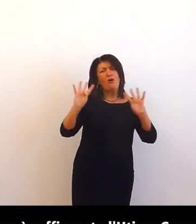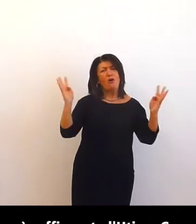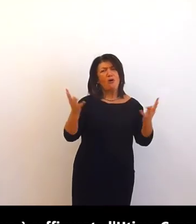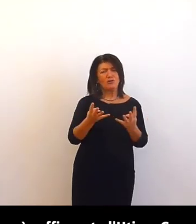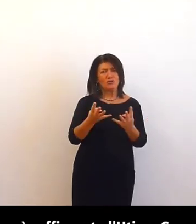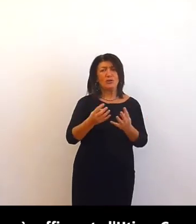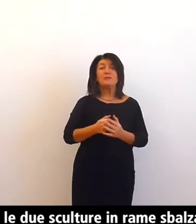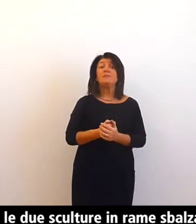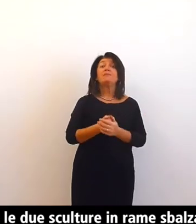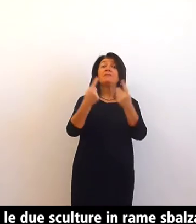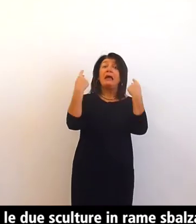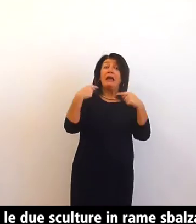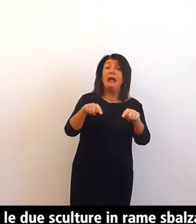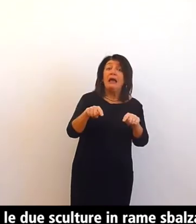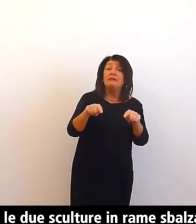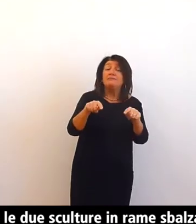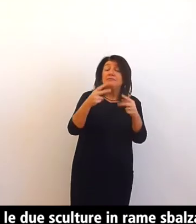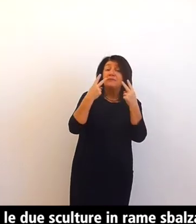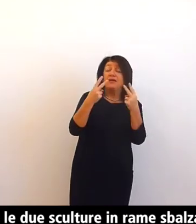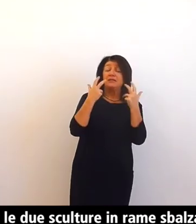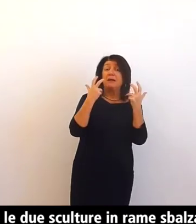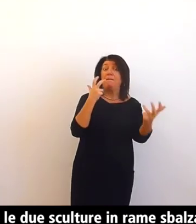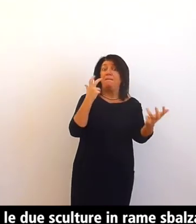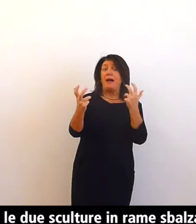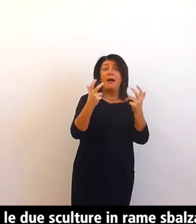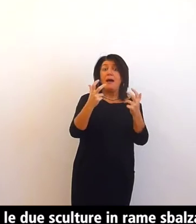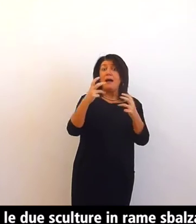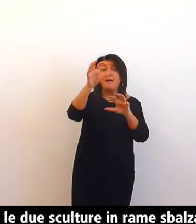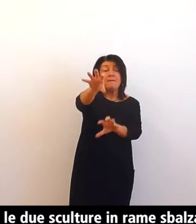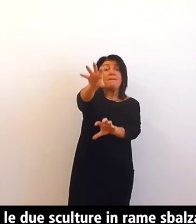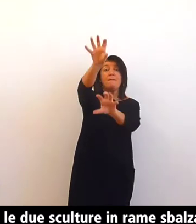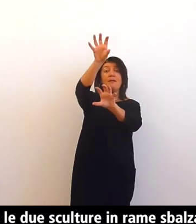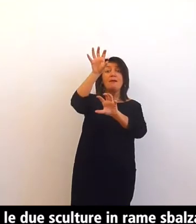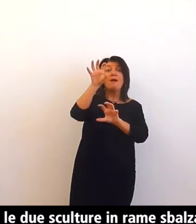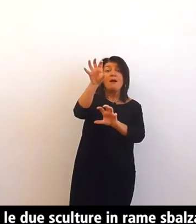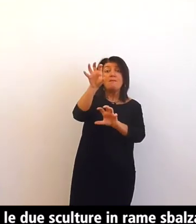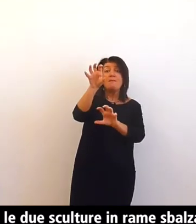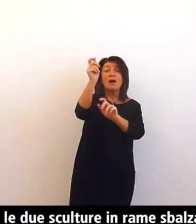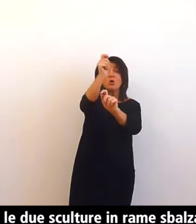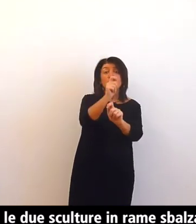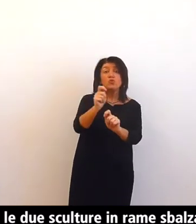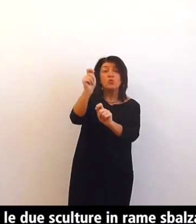notevoli sono le due sculture in rame sbalzato applicate in corrispondenza del leggio